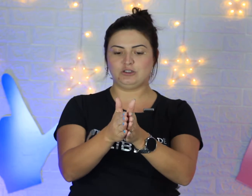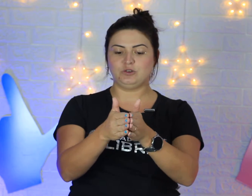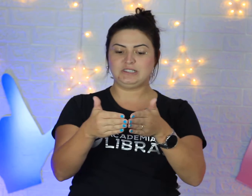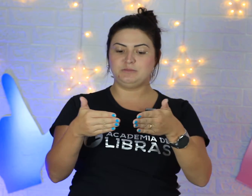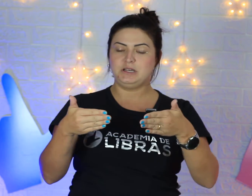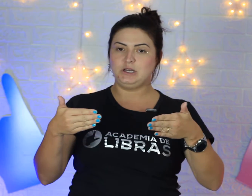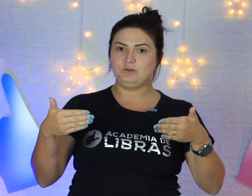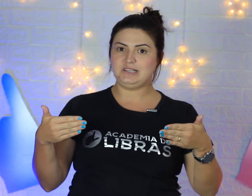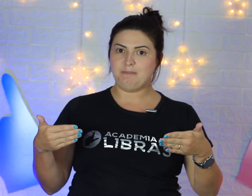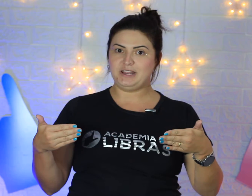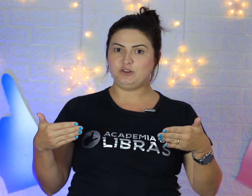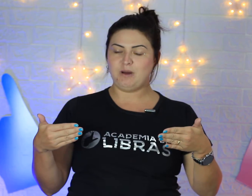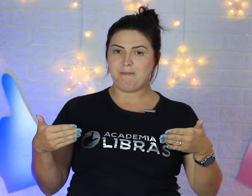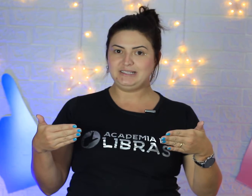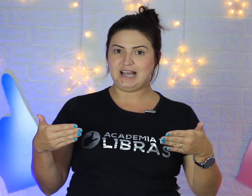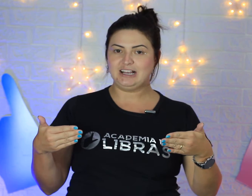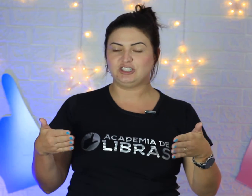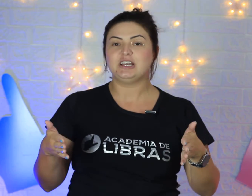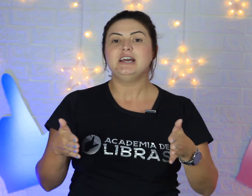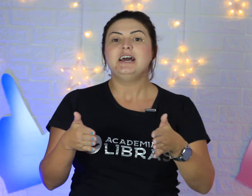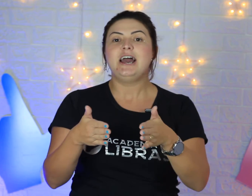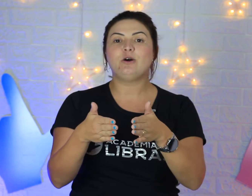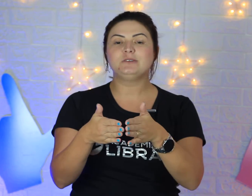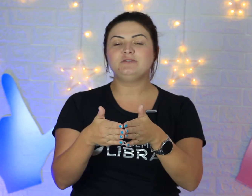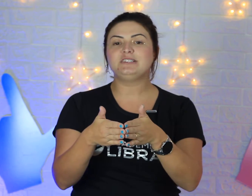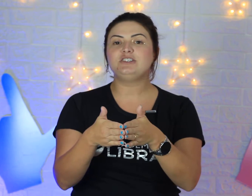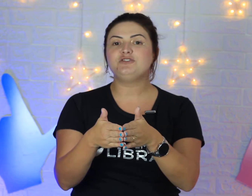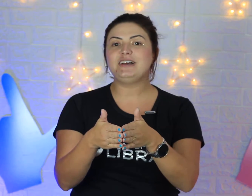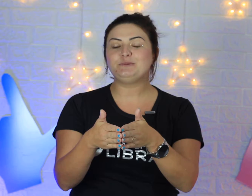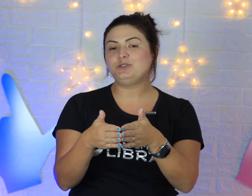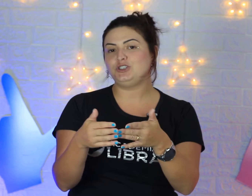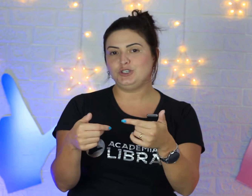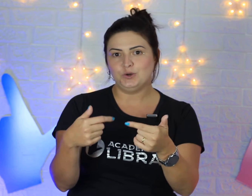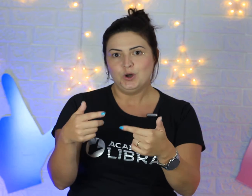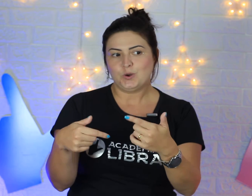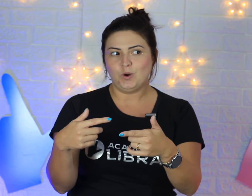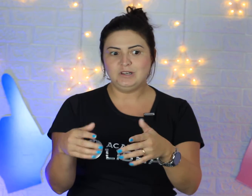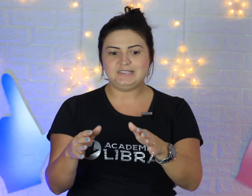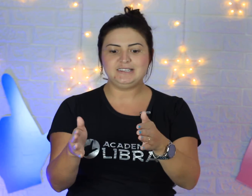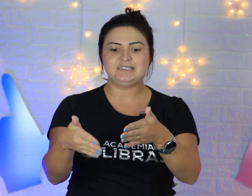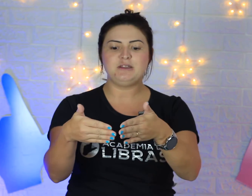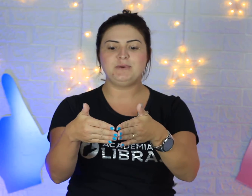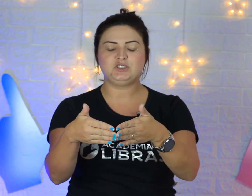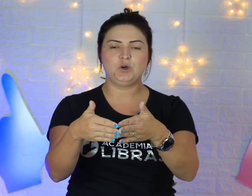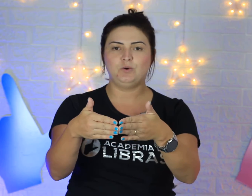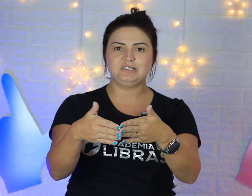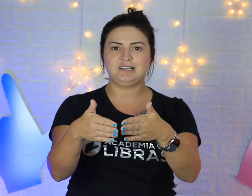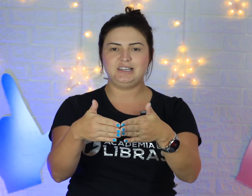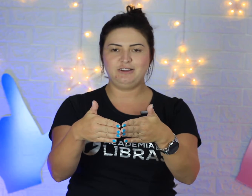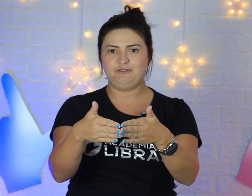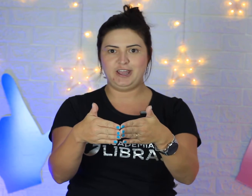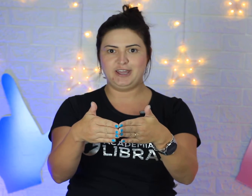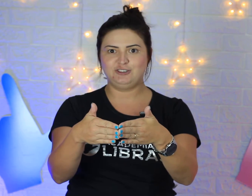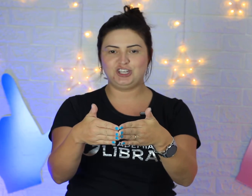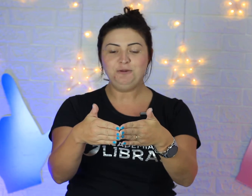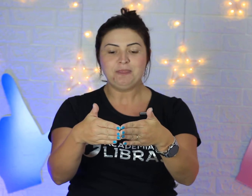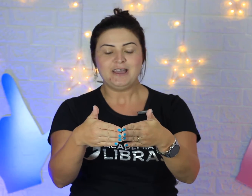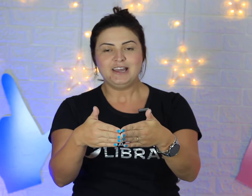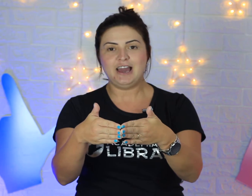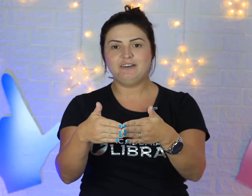duas mãos e abrindo uma passagem. É como se você estivesse pedindo com licença, tem pessoas aqui na frente e aí